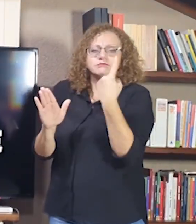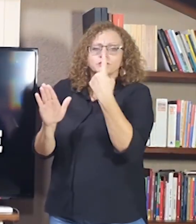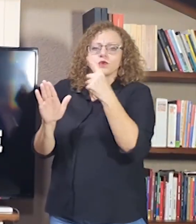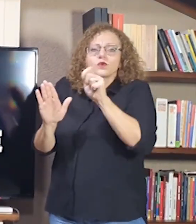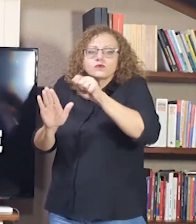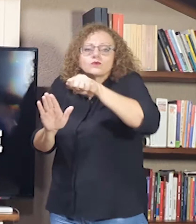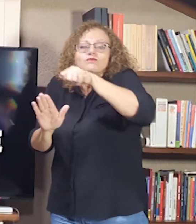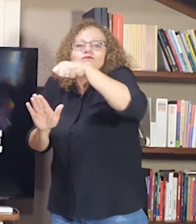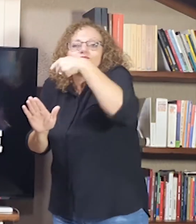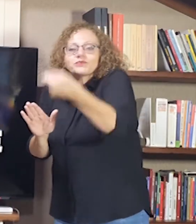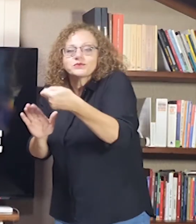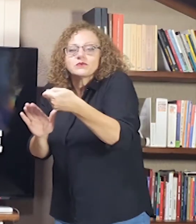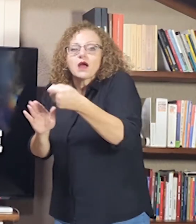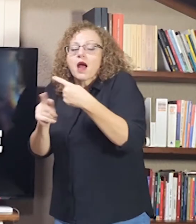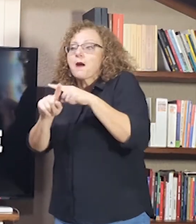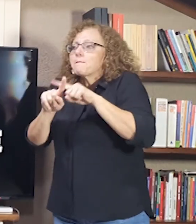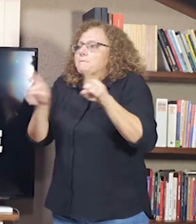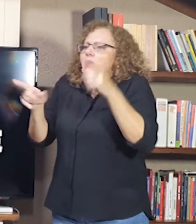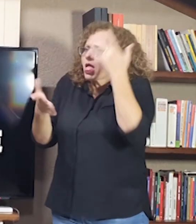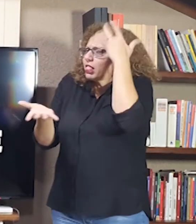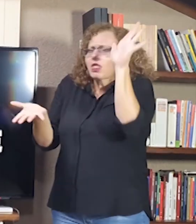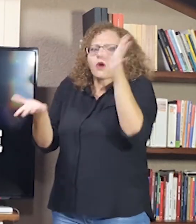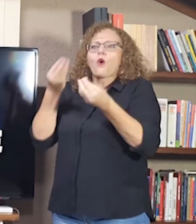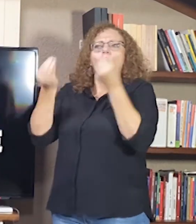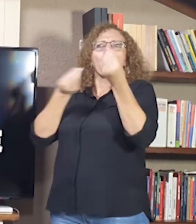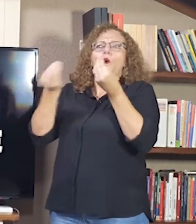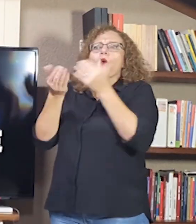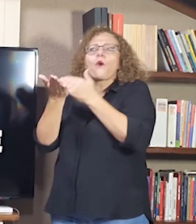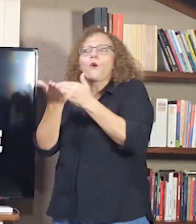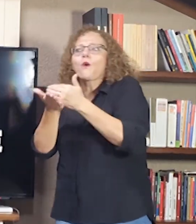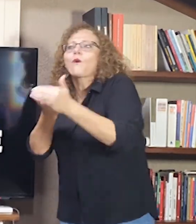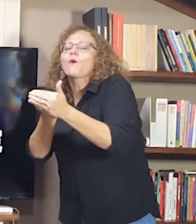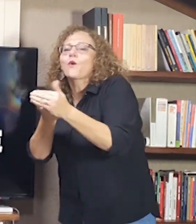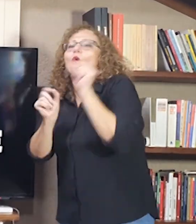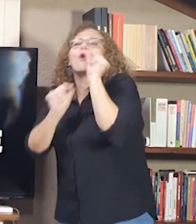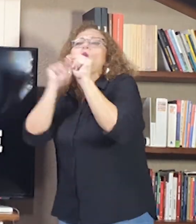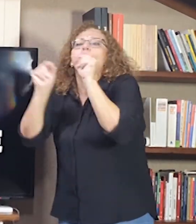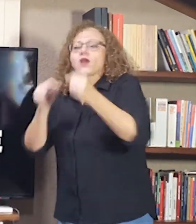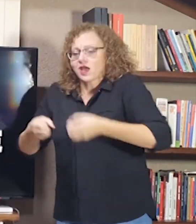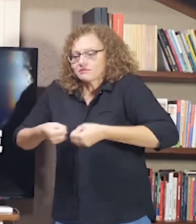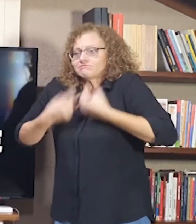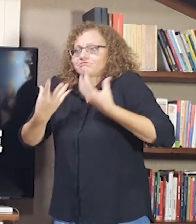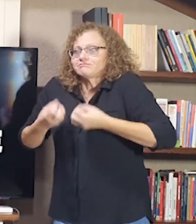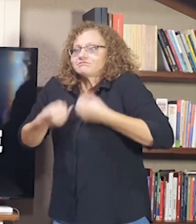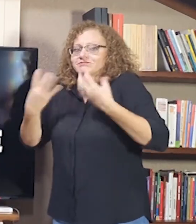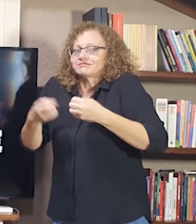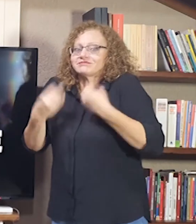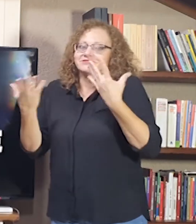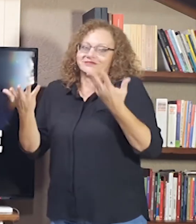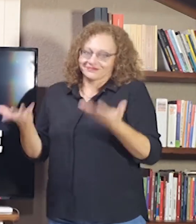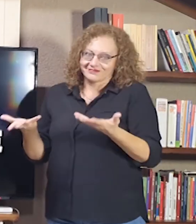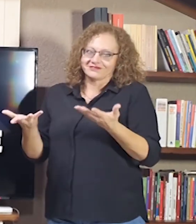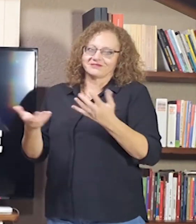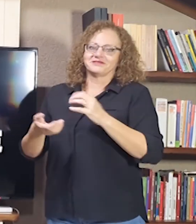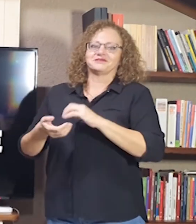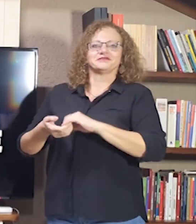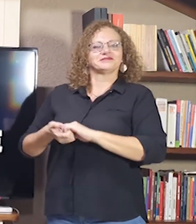Não se trata apenas de um sinal, mas é a gente refletir como esse sinal foi iniciado,